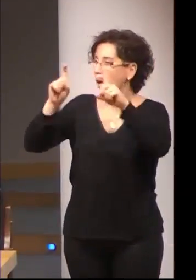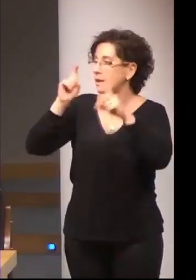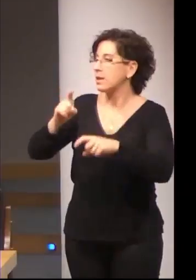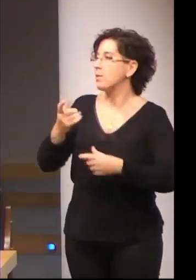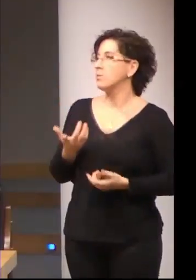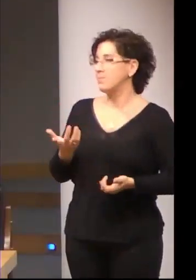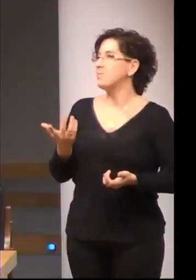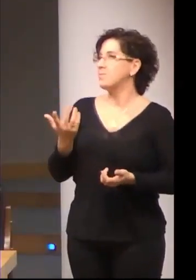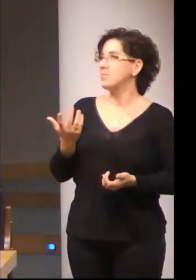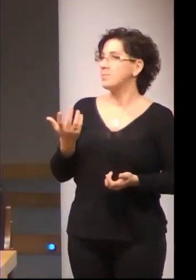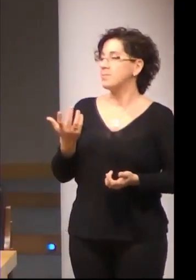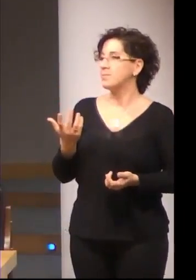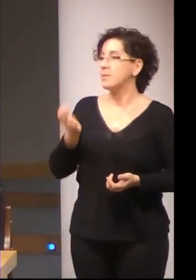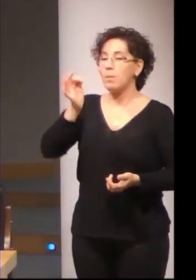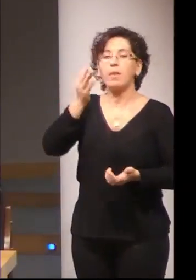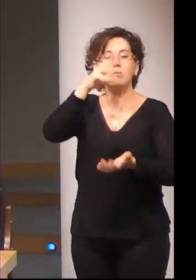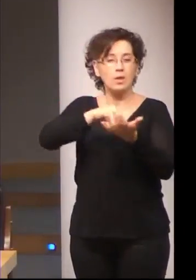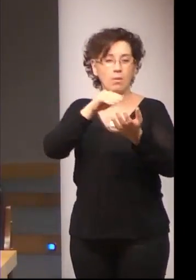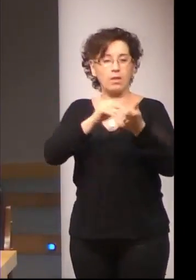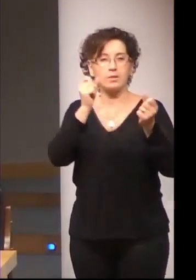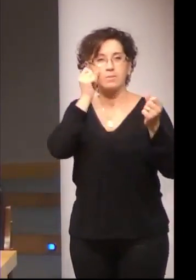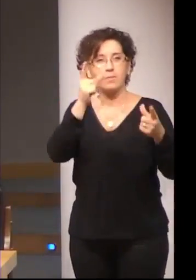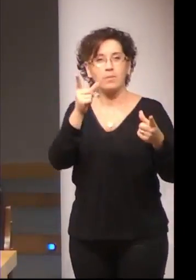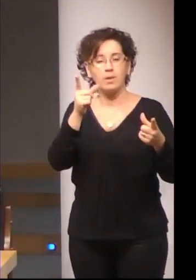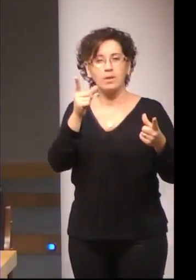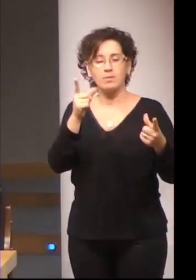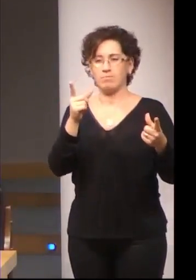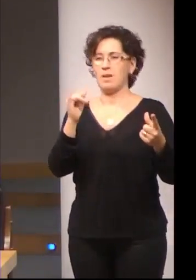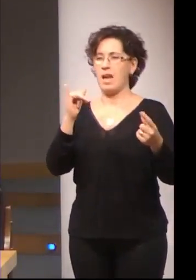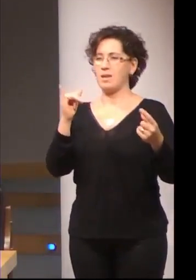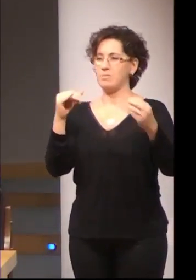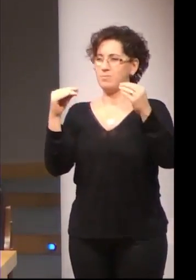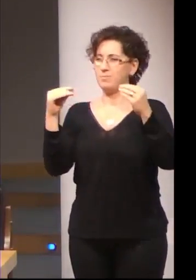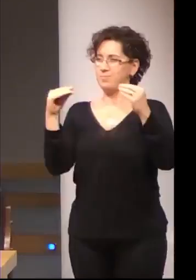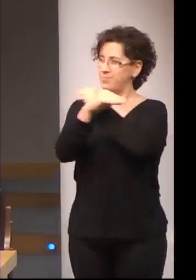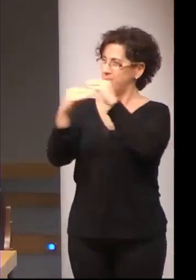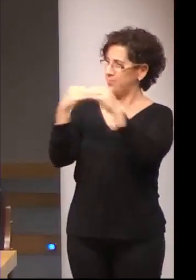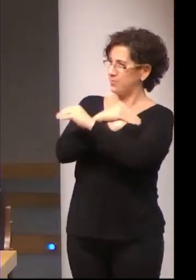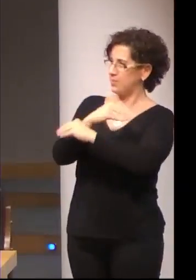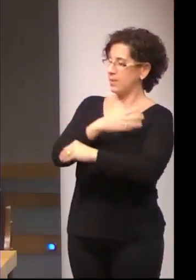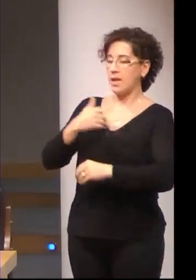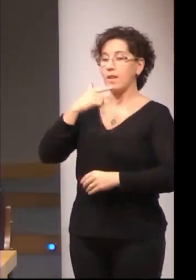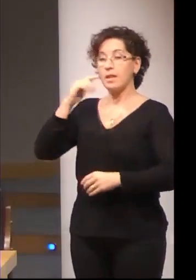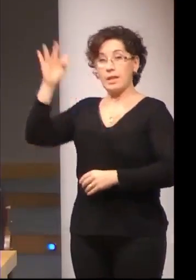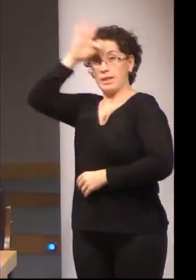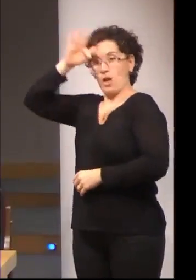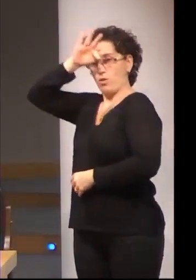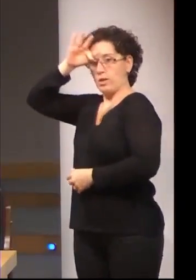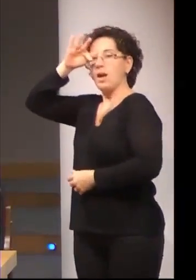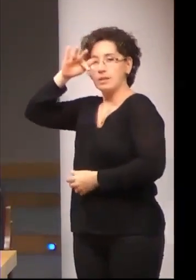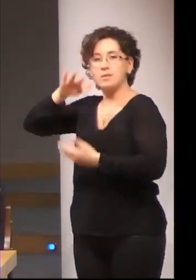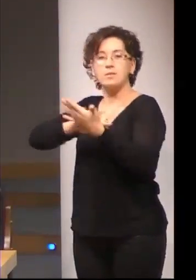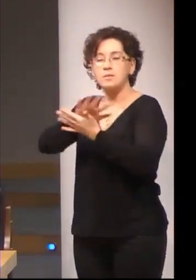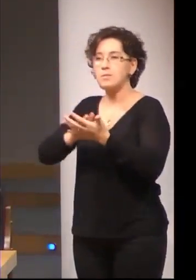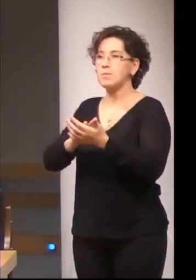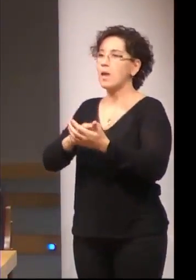encontramos con muchas contradicciones. Hablamos de inclusión, pero seguimos formando a